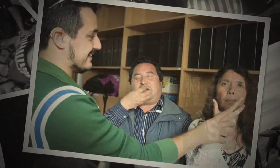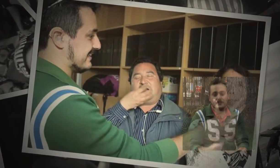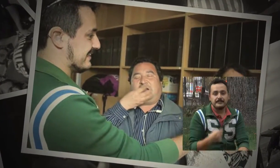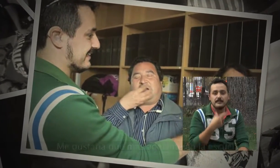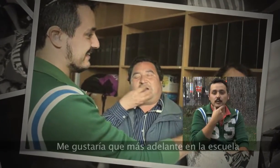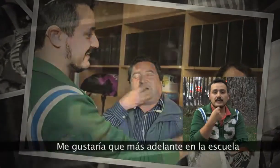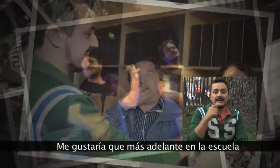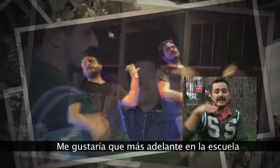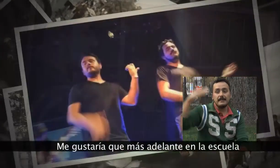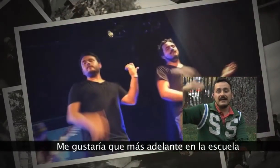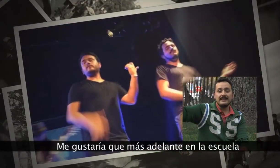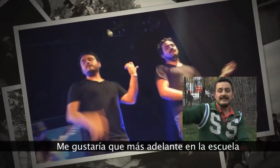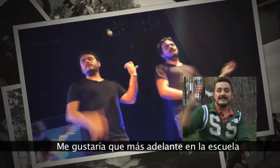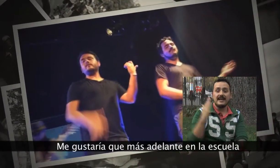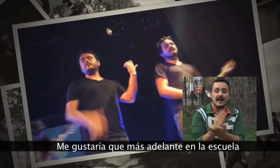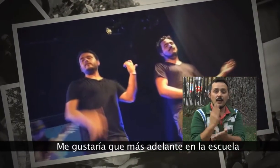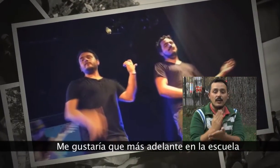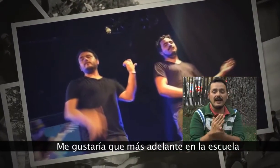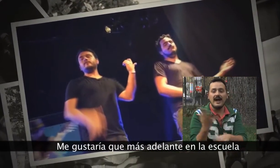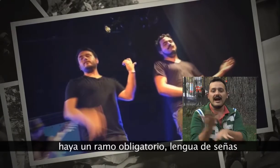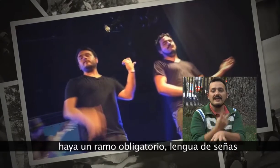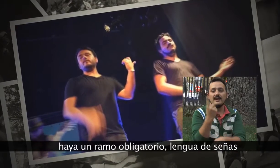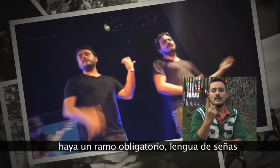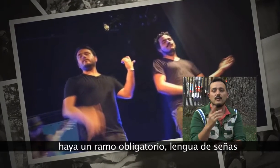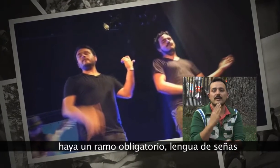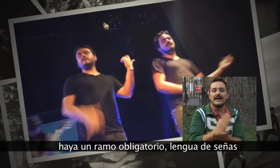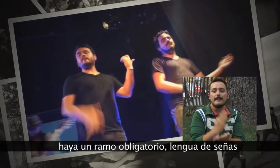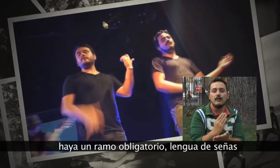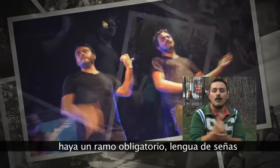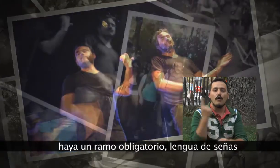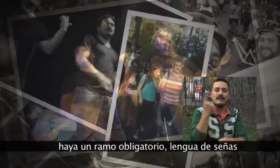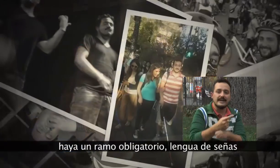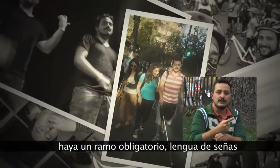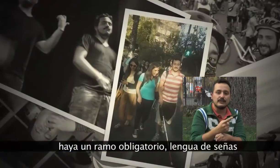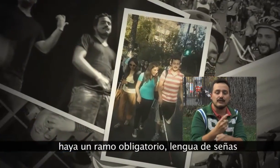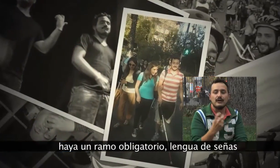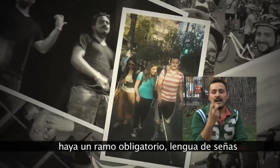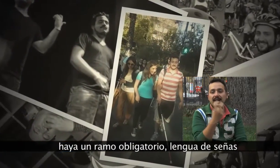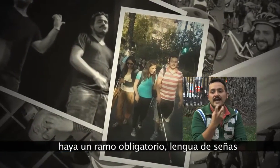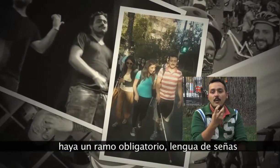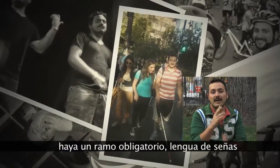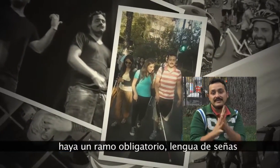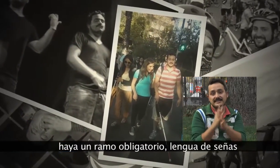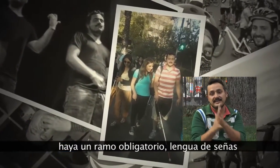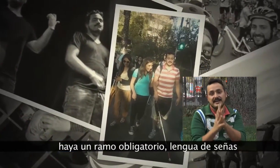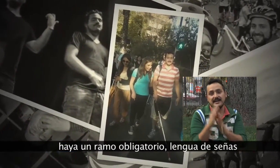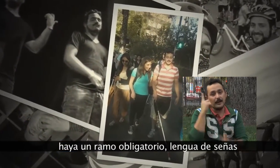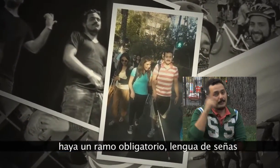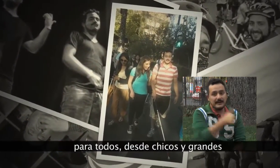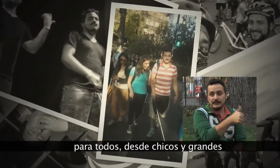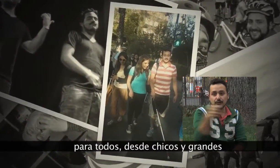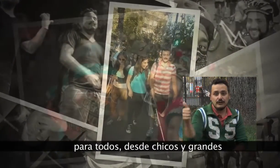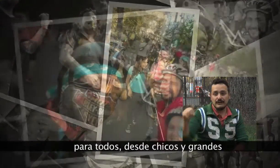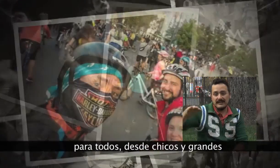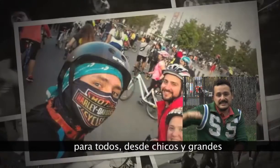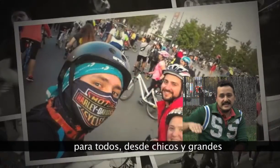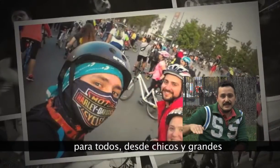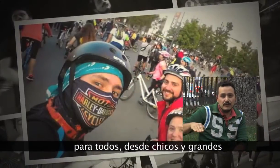Me gustaría que más adelante en la escuela haya un ramo obligatorio. Lengua de señas para todos. Desde chicos